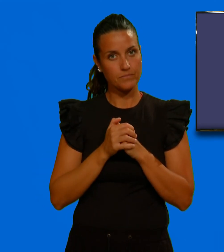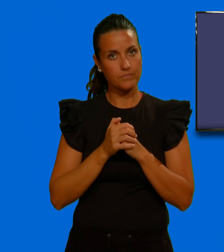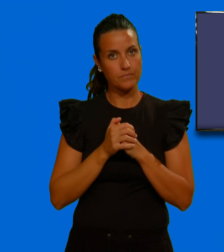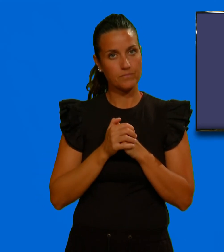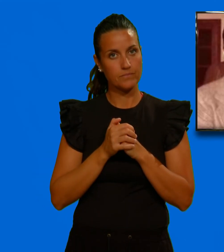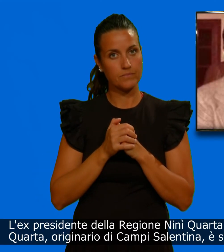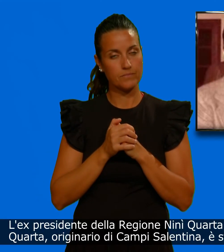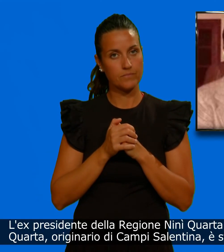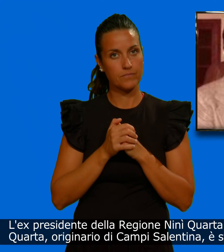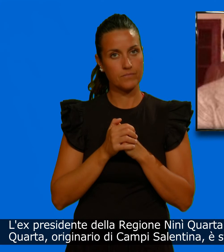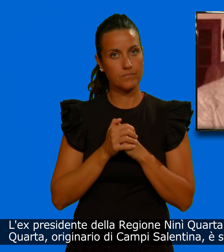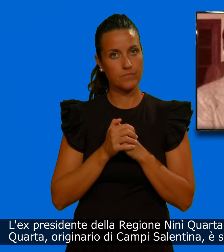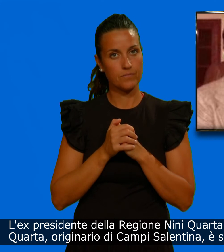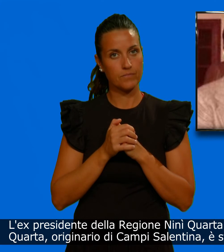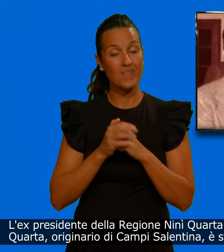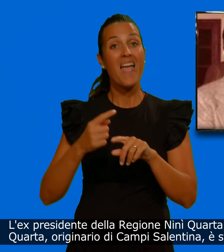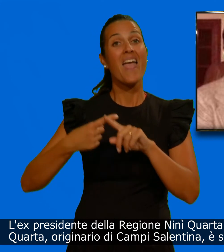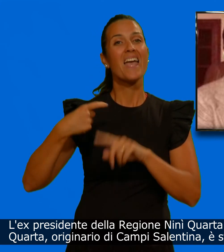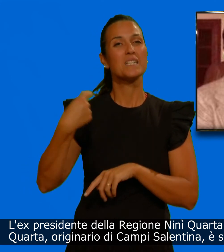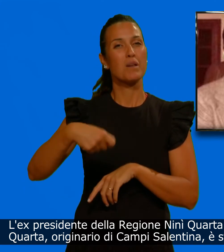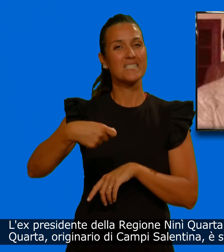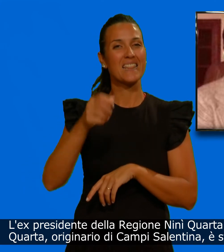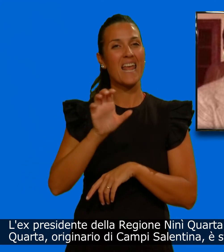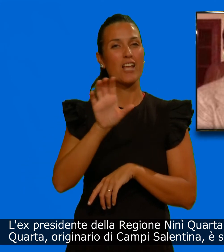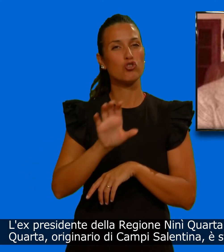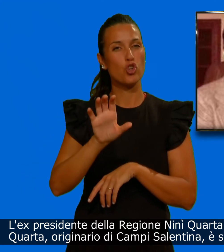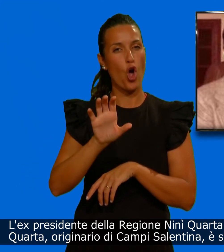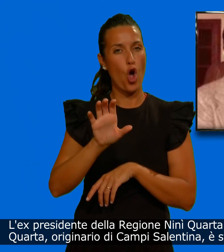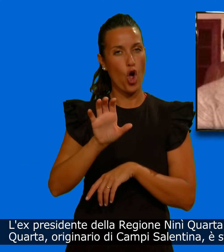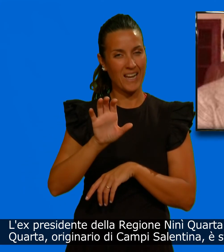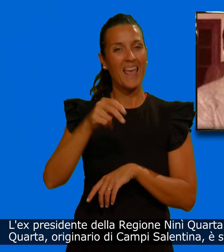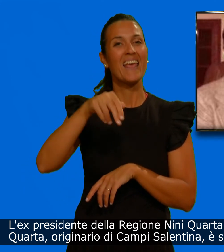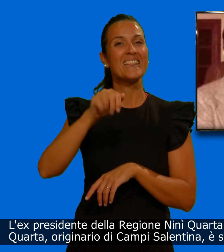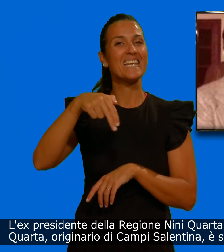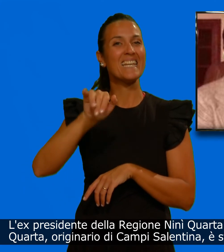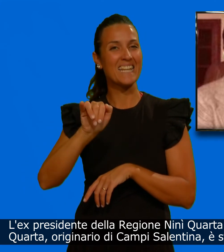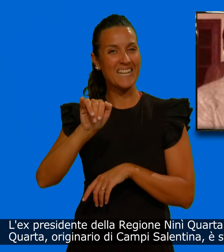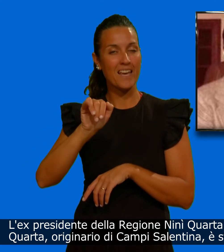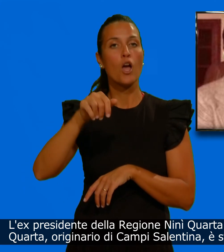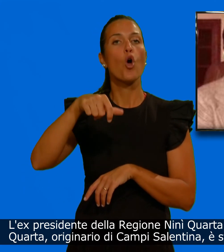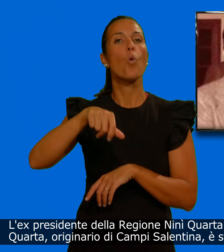L'ex presidente della regione, Nini Quarta, si è spento a 94 anni.